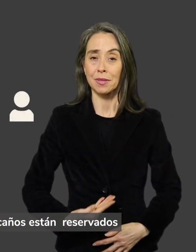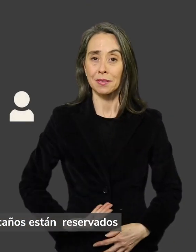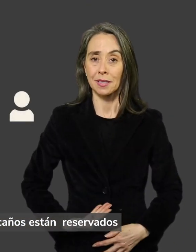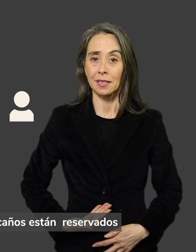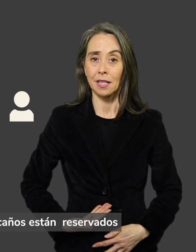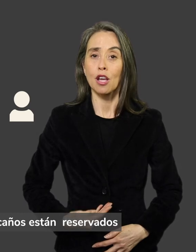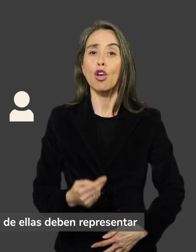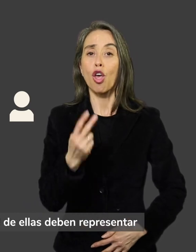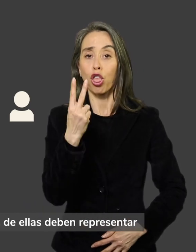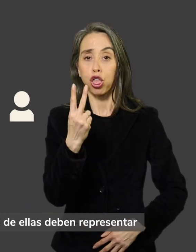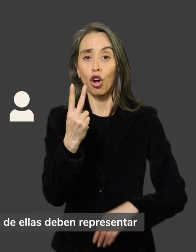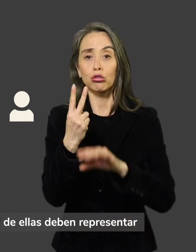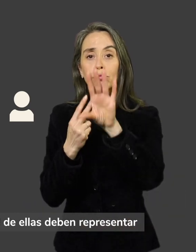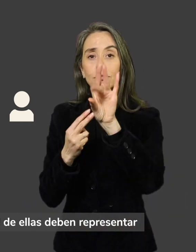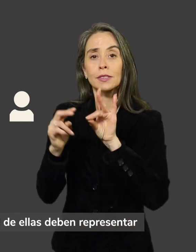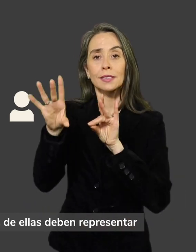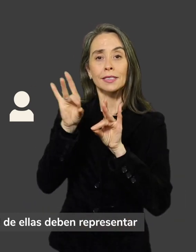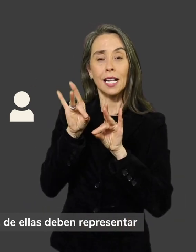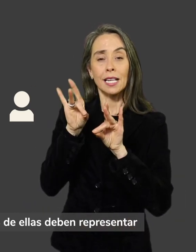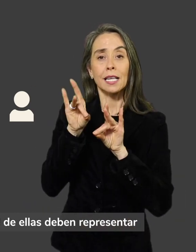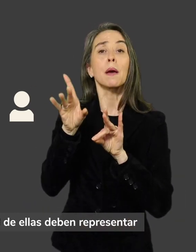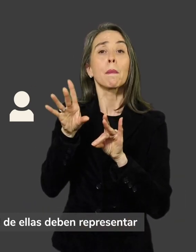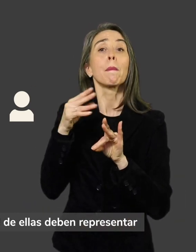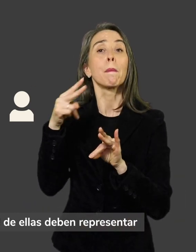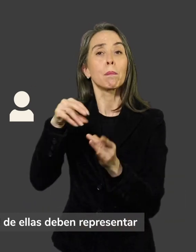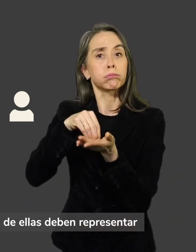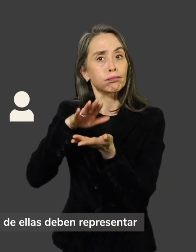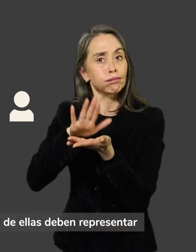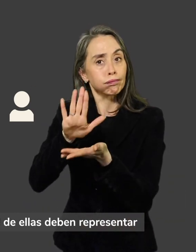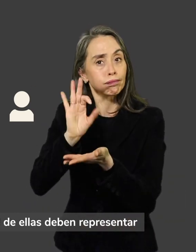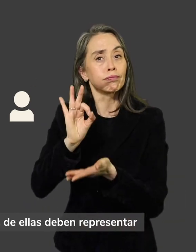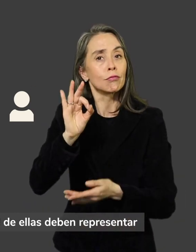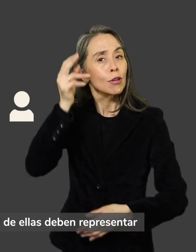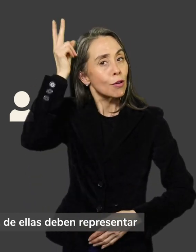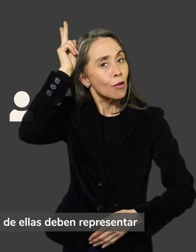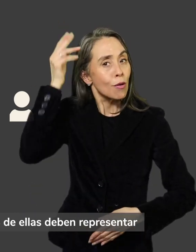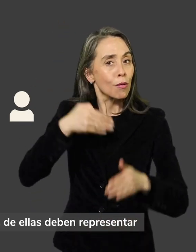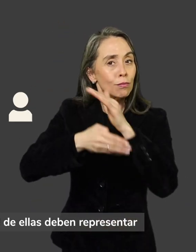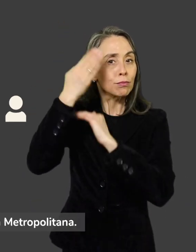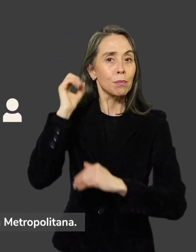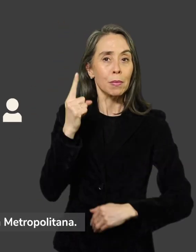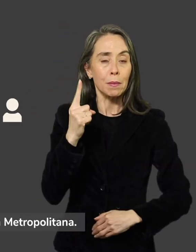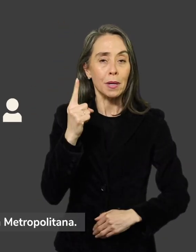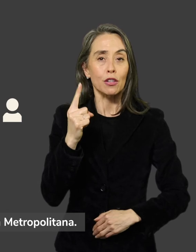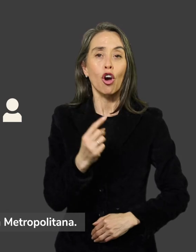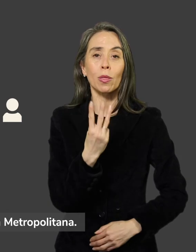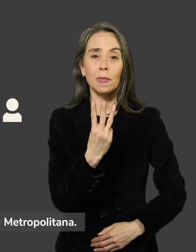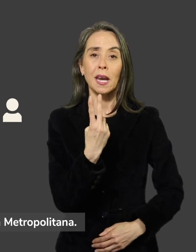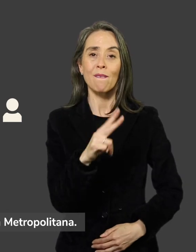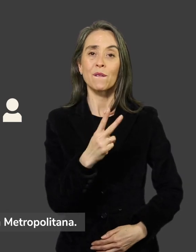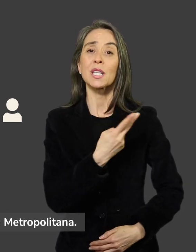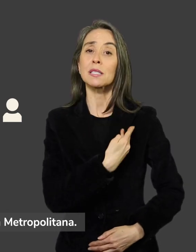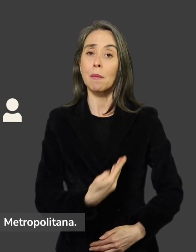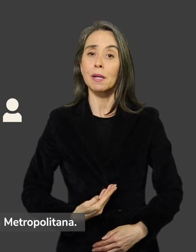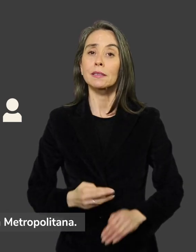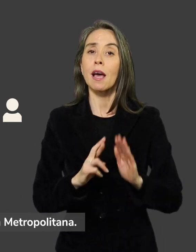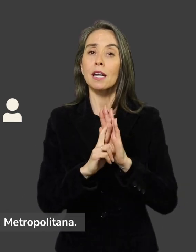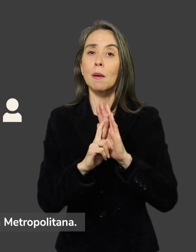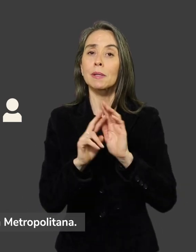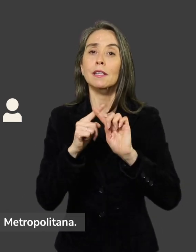escaños están reservados para pueblos originarios y al menos tres de ellas representan a regiones distintas de la